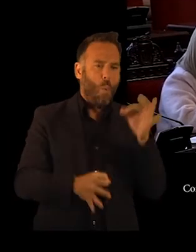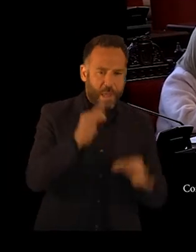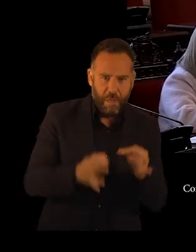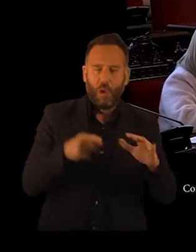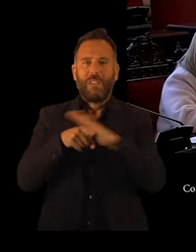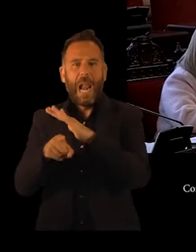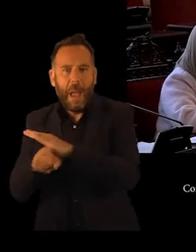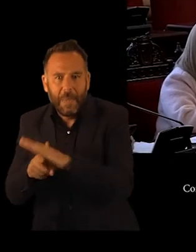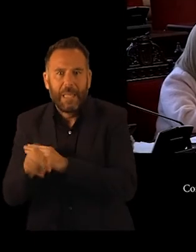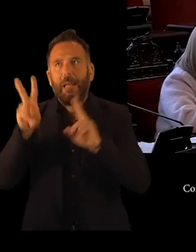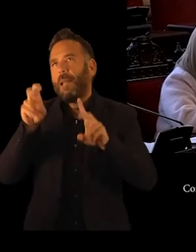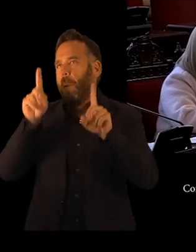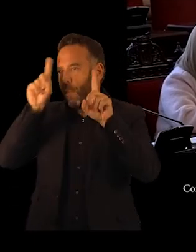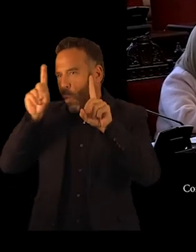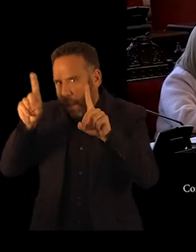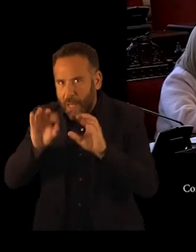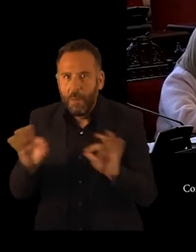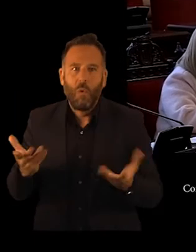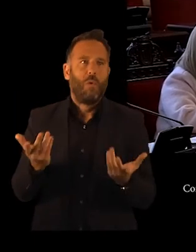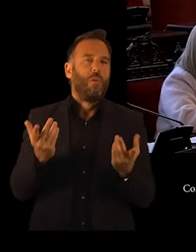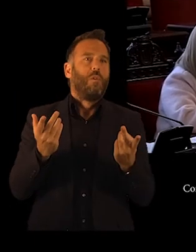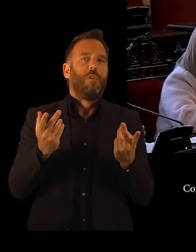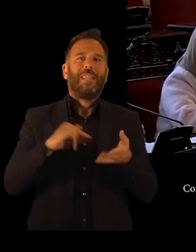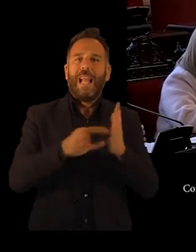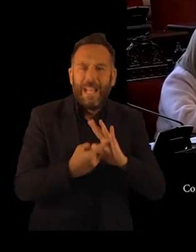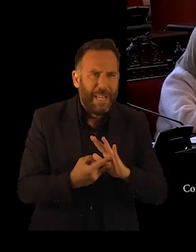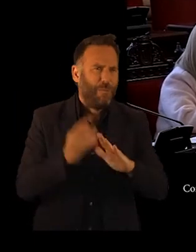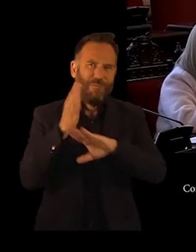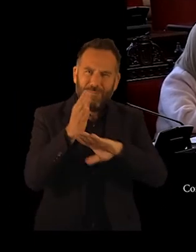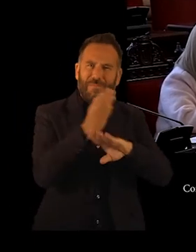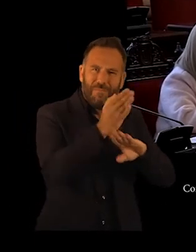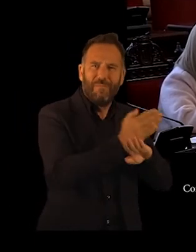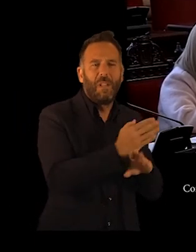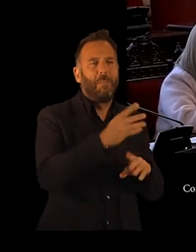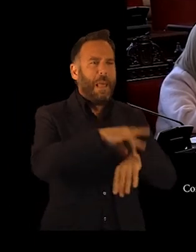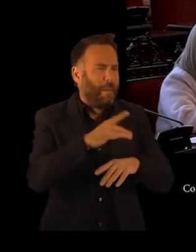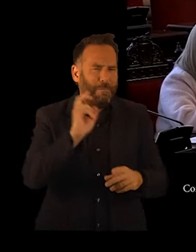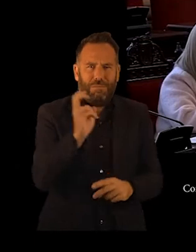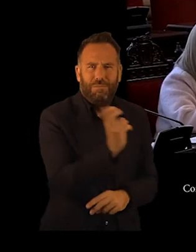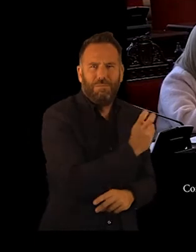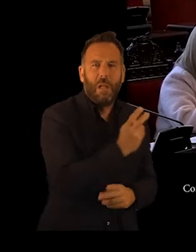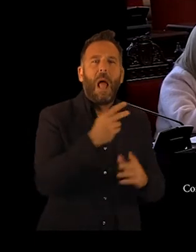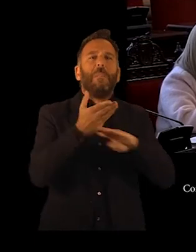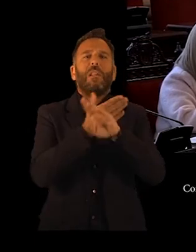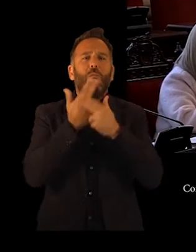trámites de tipo educativo, de tipo técnico, en cualquier delegación y administración pública.